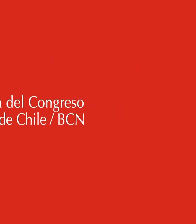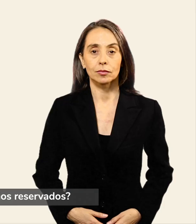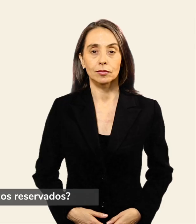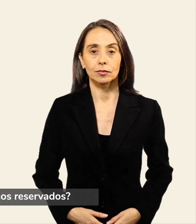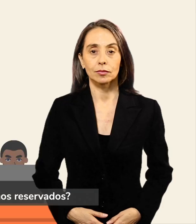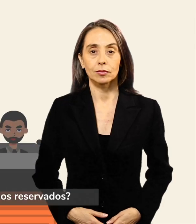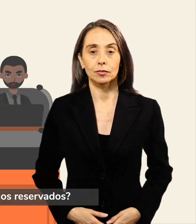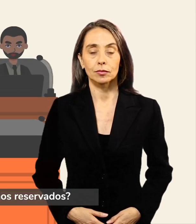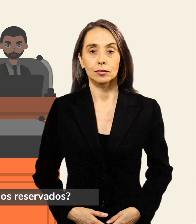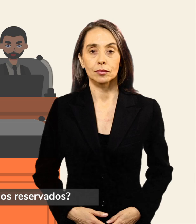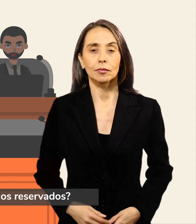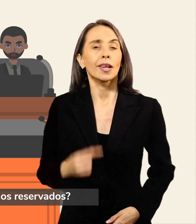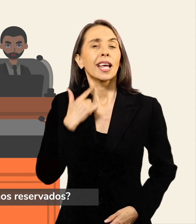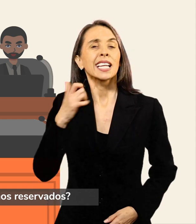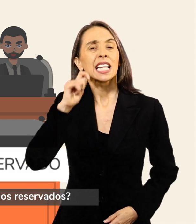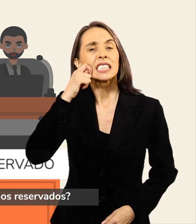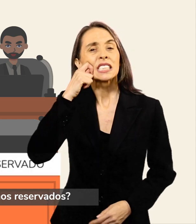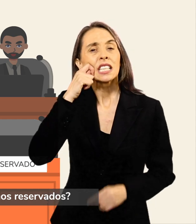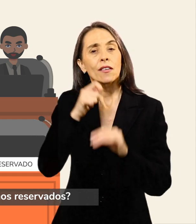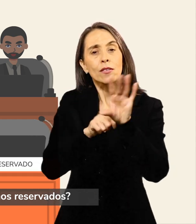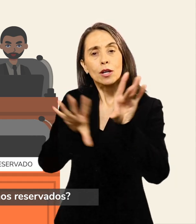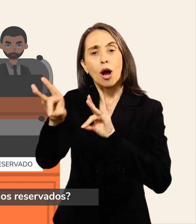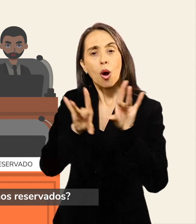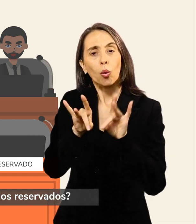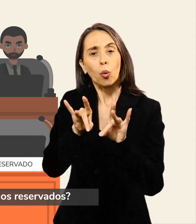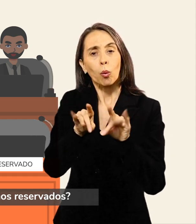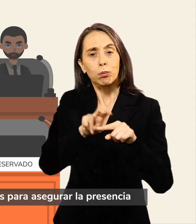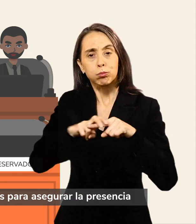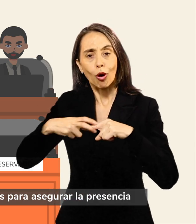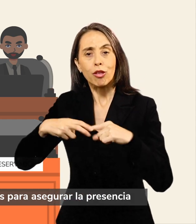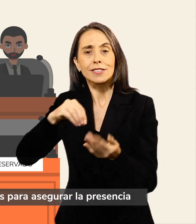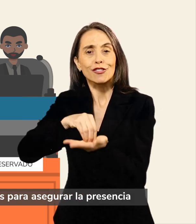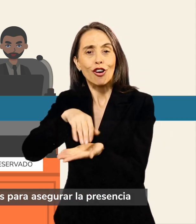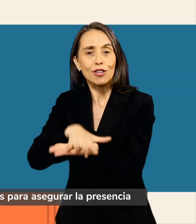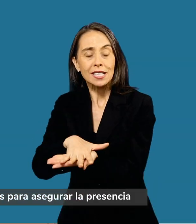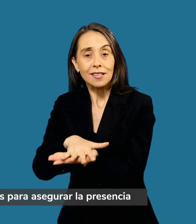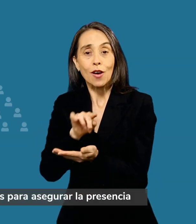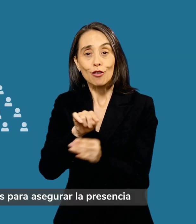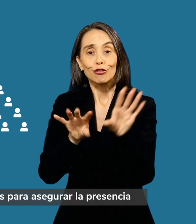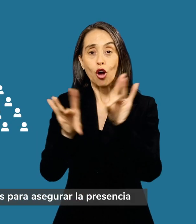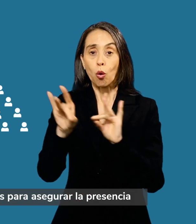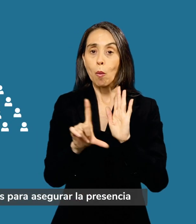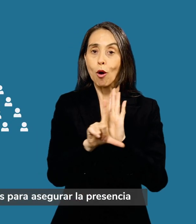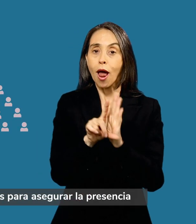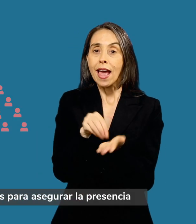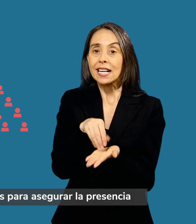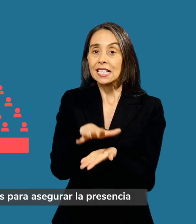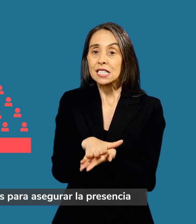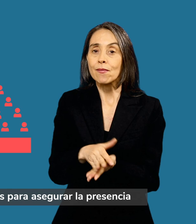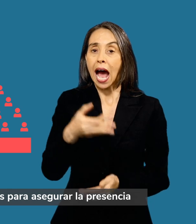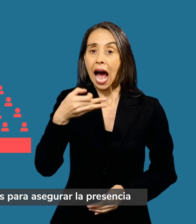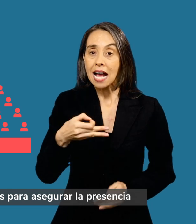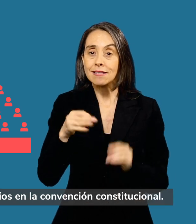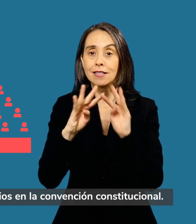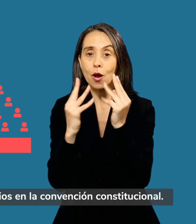¿Qué son los escaños reservados? Son cupos que están reservados para asegurar la presencia de